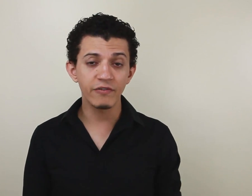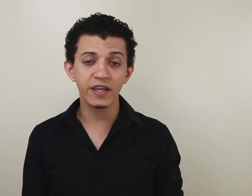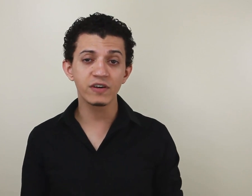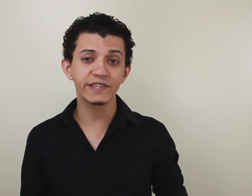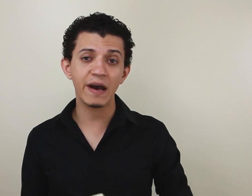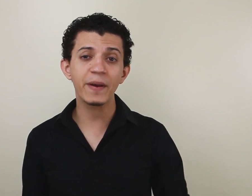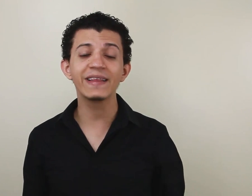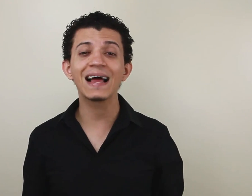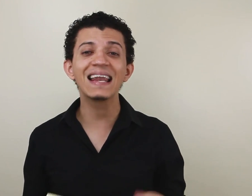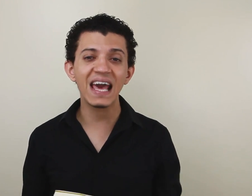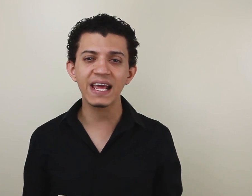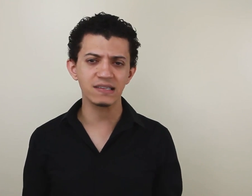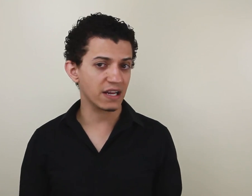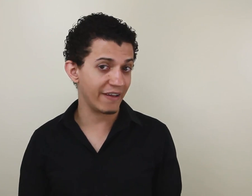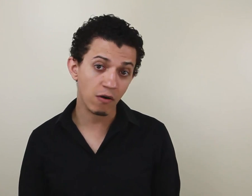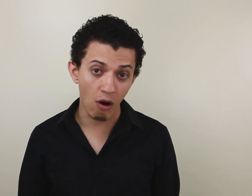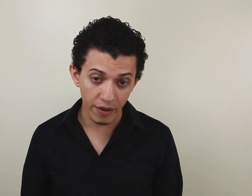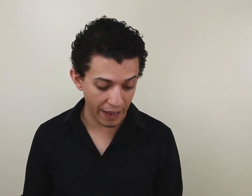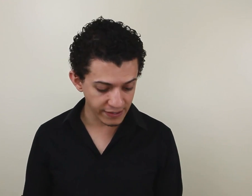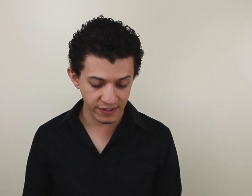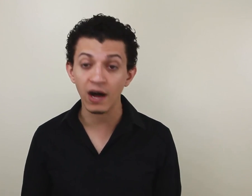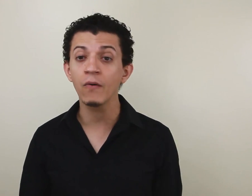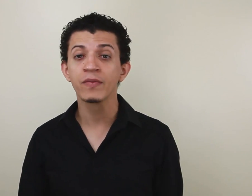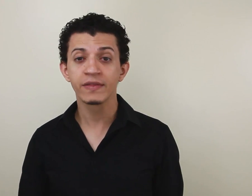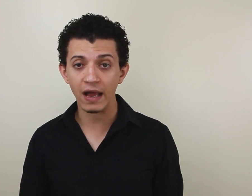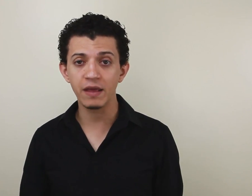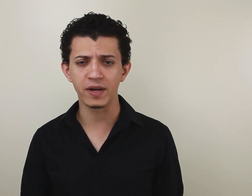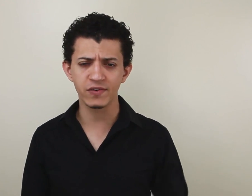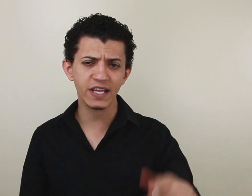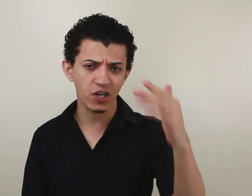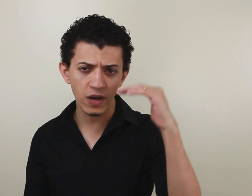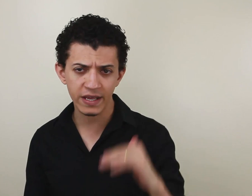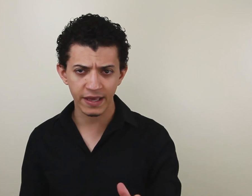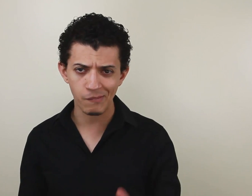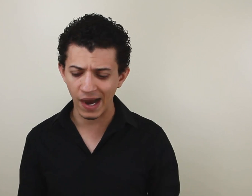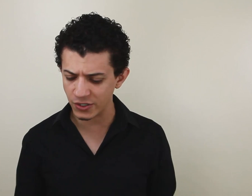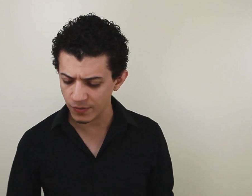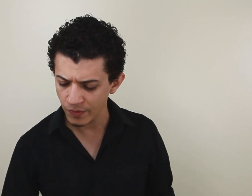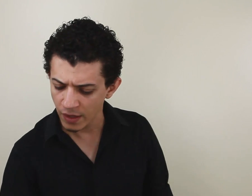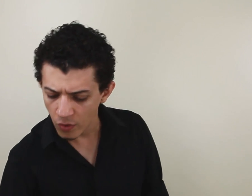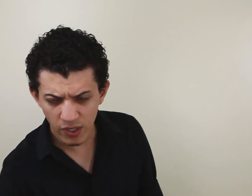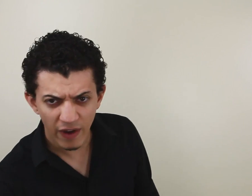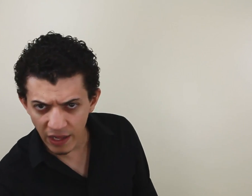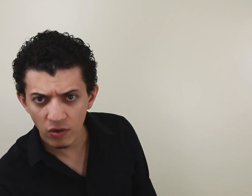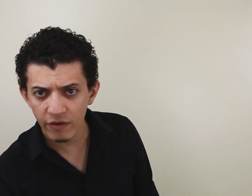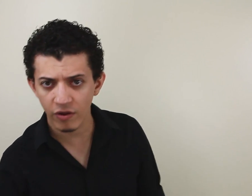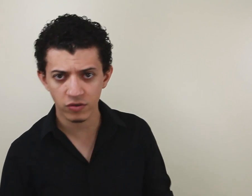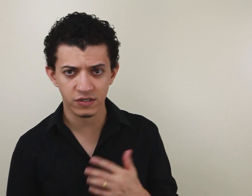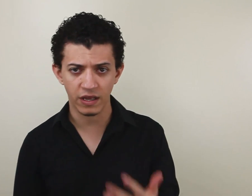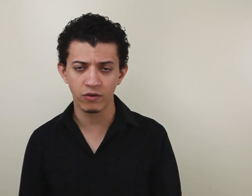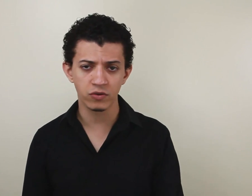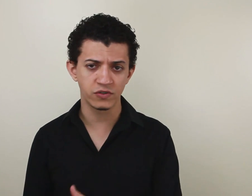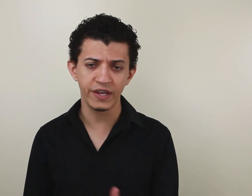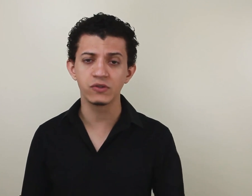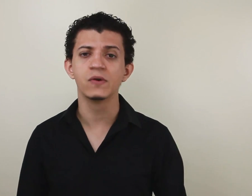livro aqui você vai aprender a ler e a escrever qualquer sinal da Libras. Eu vou deixar o link aqui abaixo. Já falei do livro em outros vídeos.